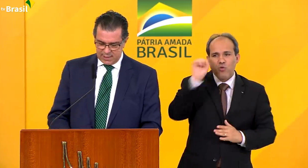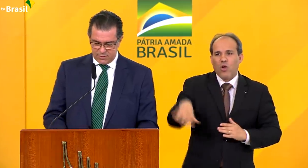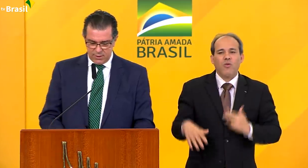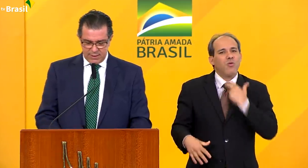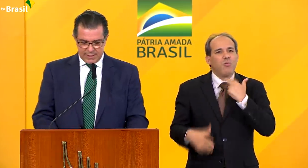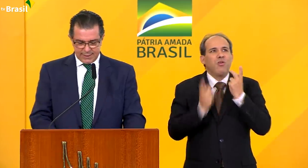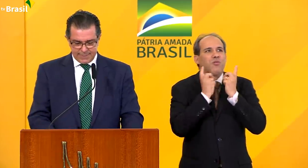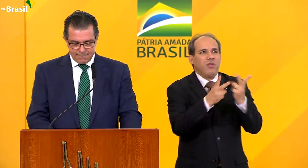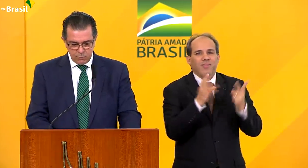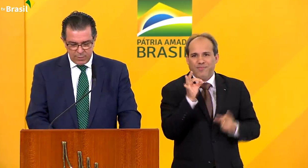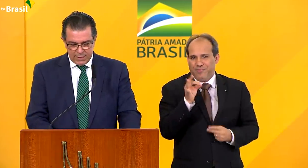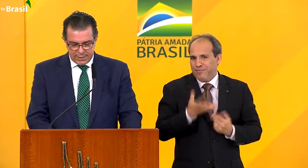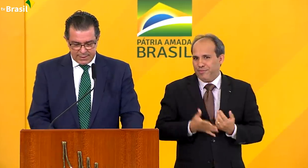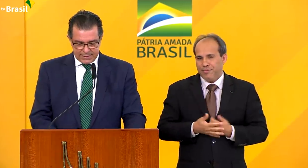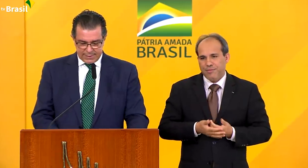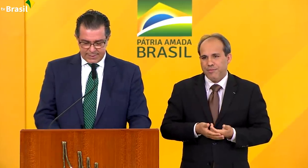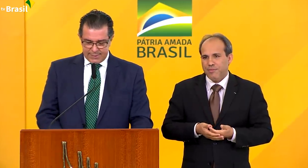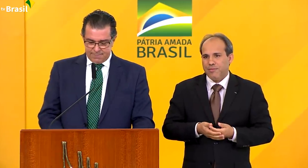comercializado.